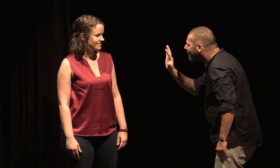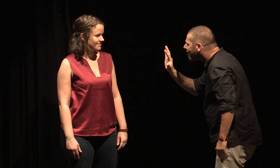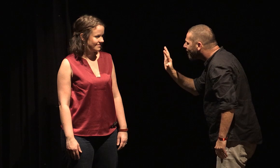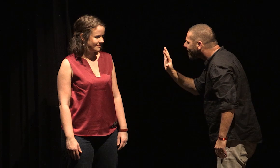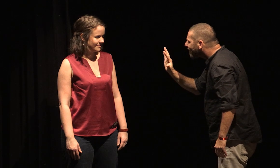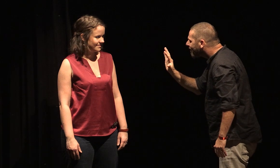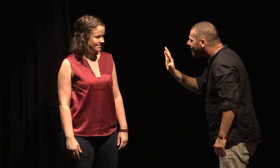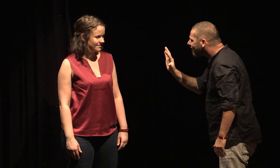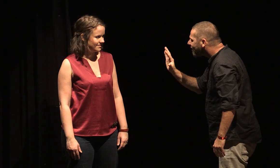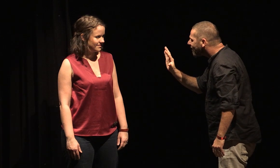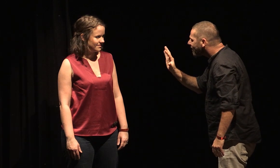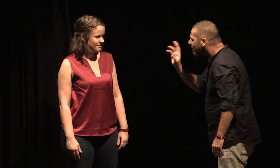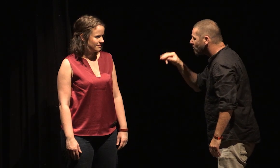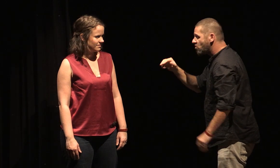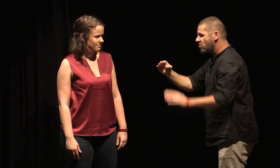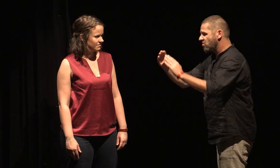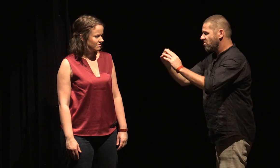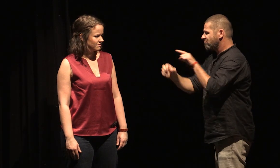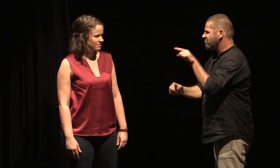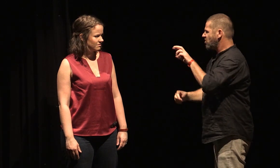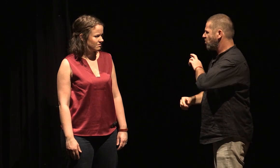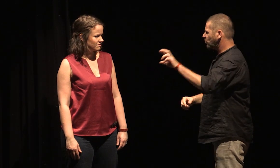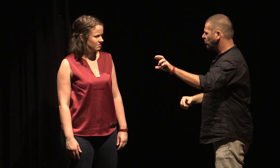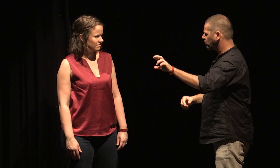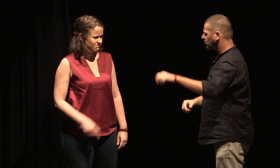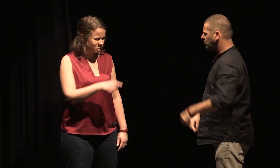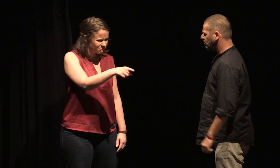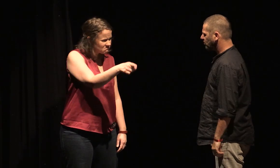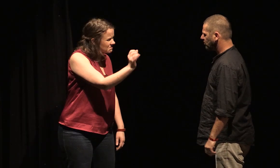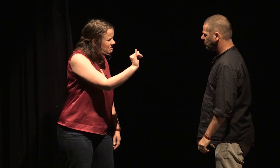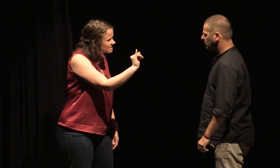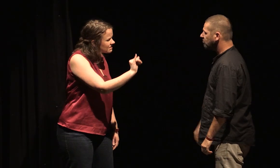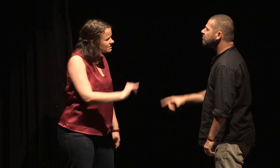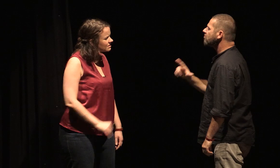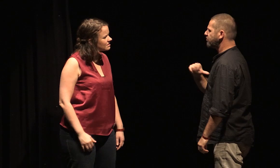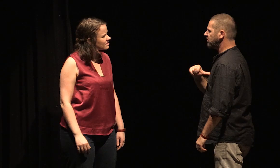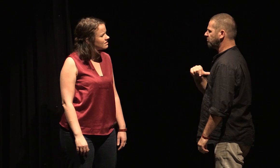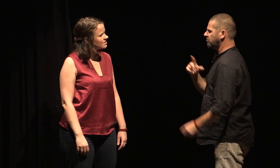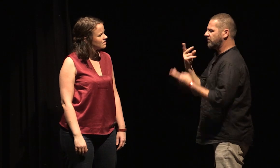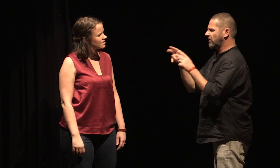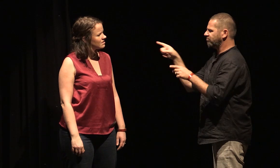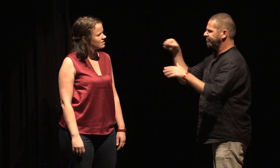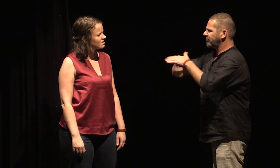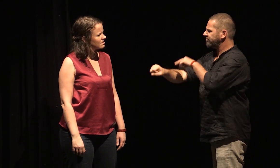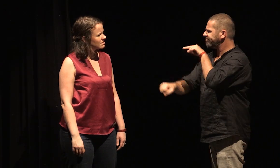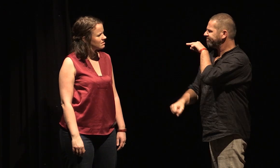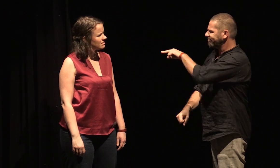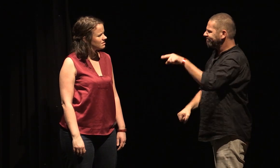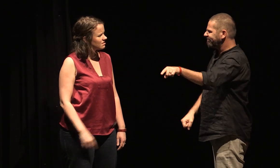Il faut que je revienne chez eux. Chez qui? Chez les policiers, à Haïfa, pour certifier ma présence. Certifier ta présence? Oui, oui.